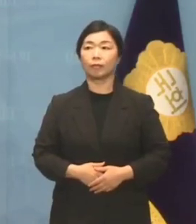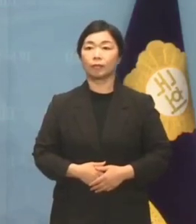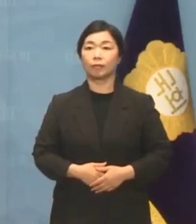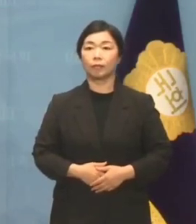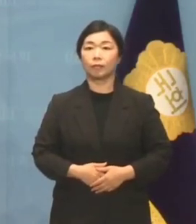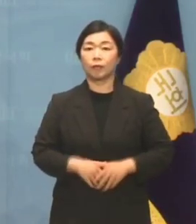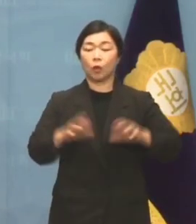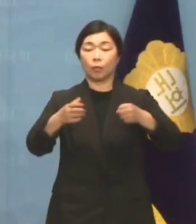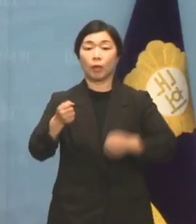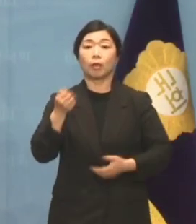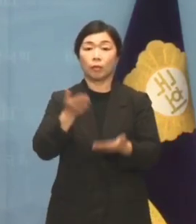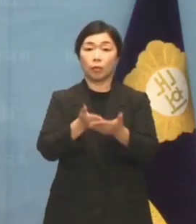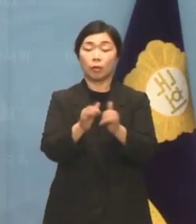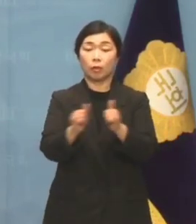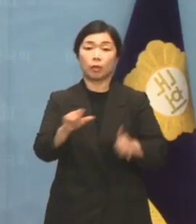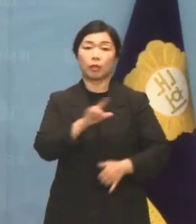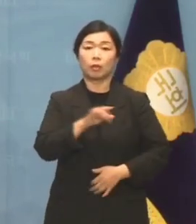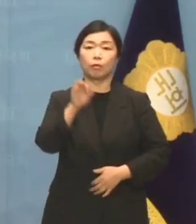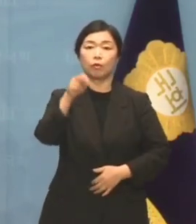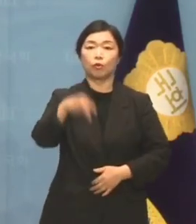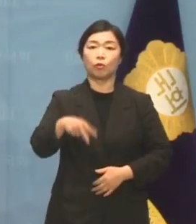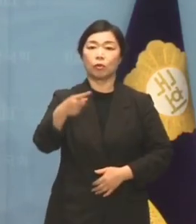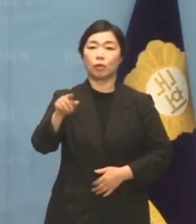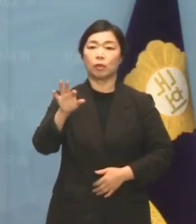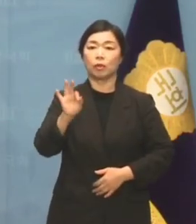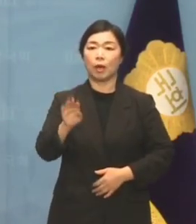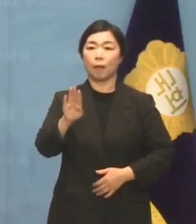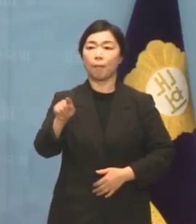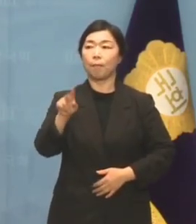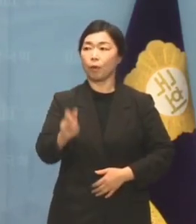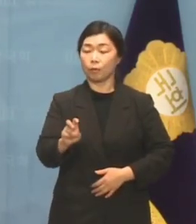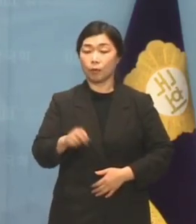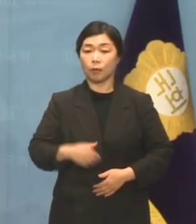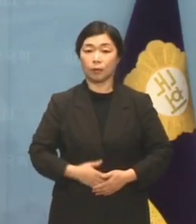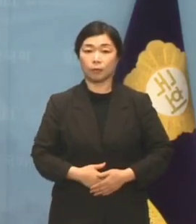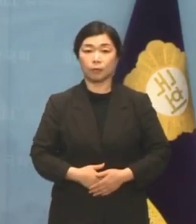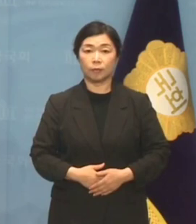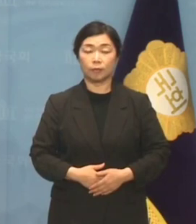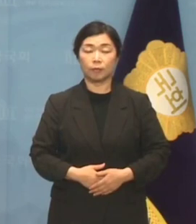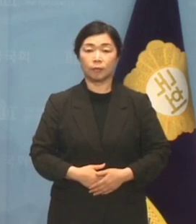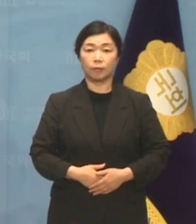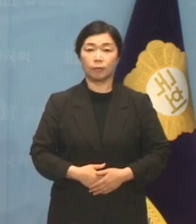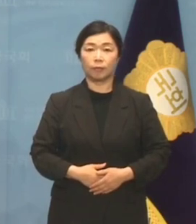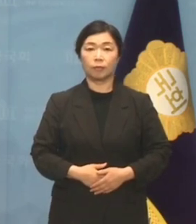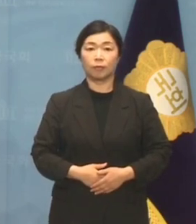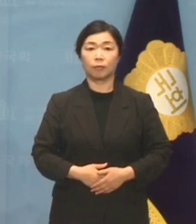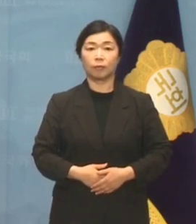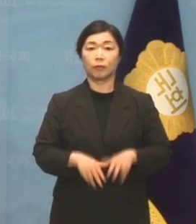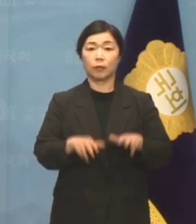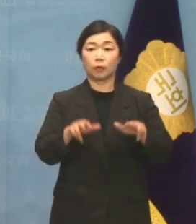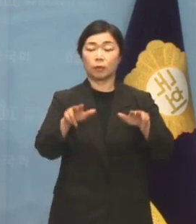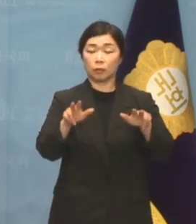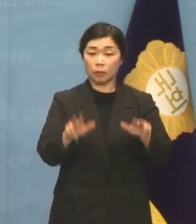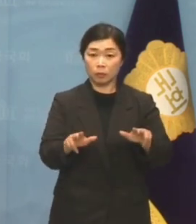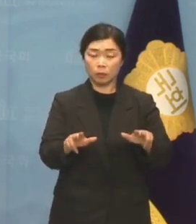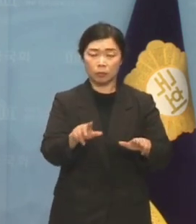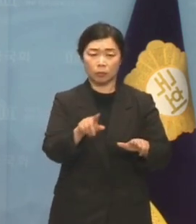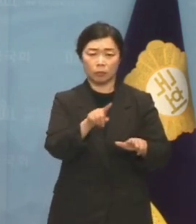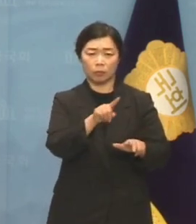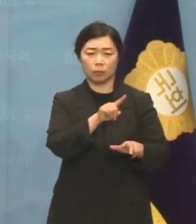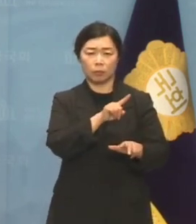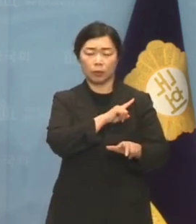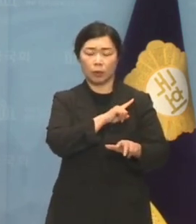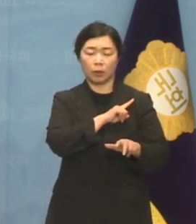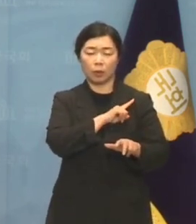국민의힘 수석대변인 유상범 의원입니다. 오후 논평 시작하겠습니다. 지금 가장